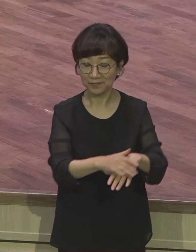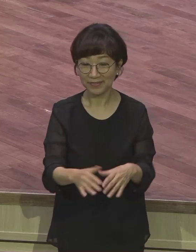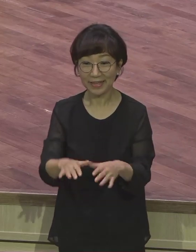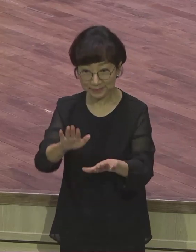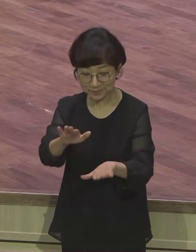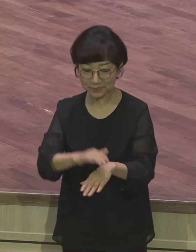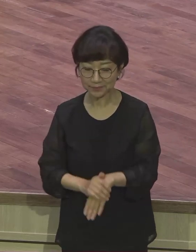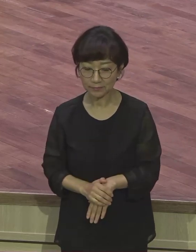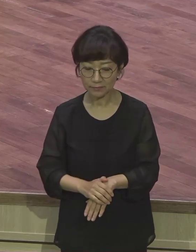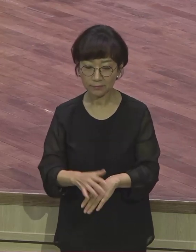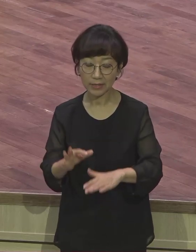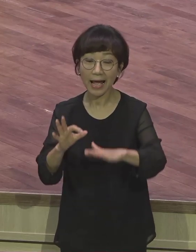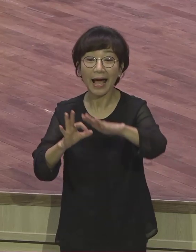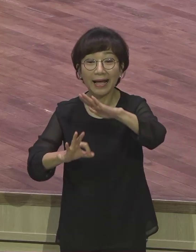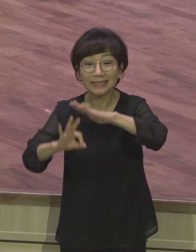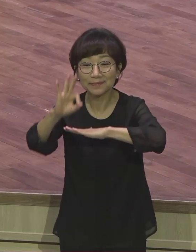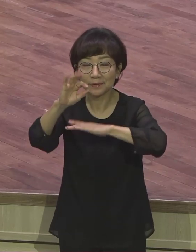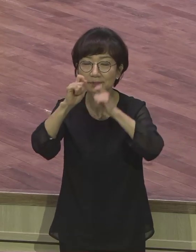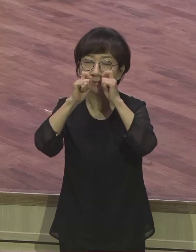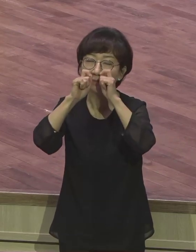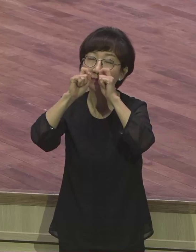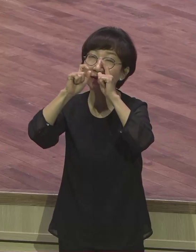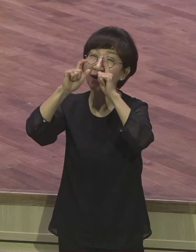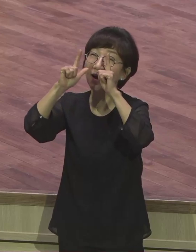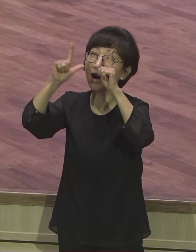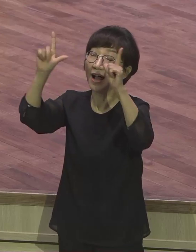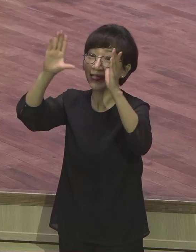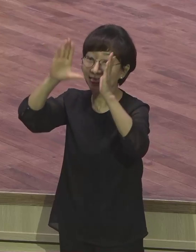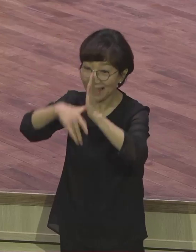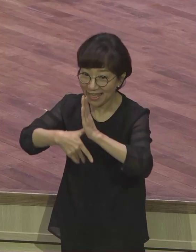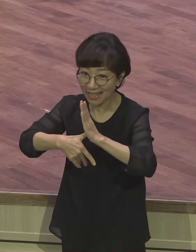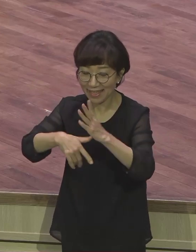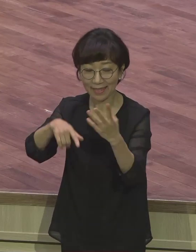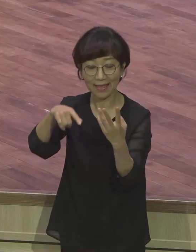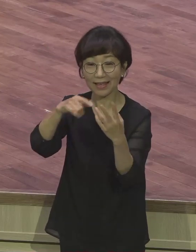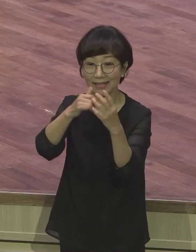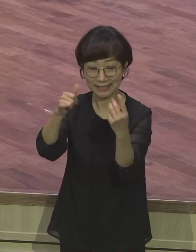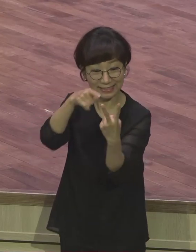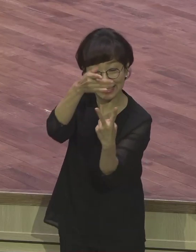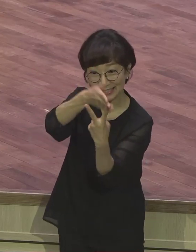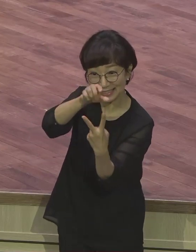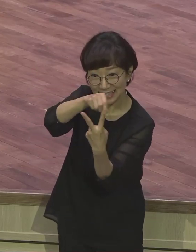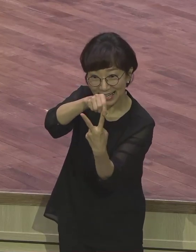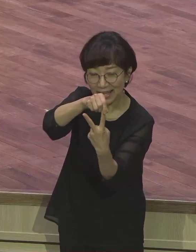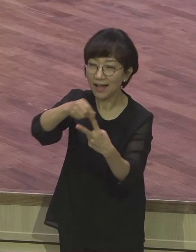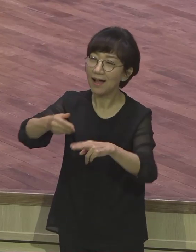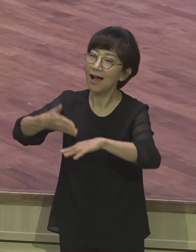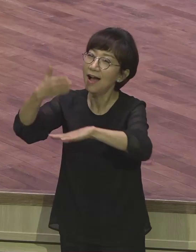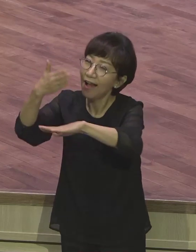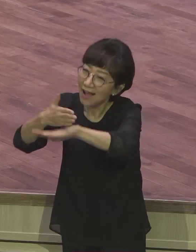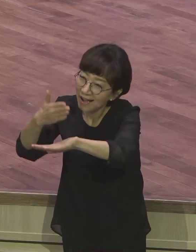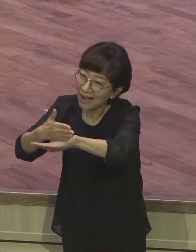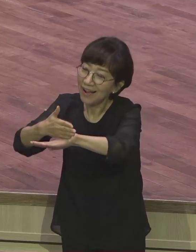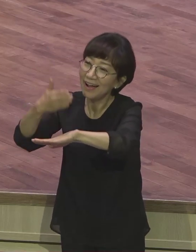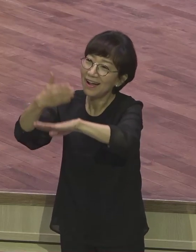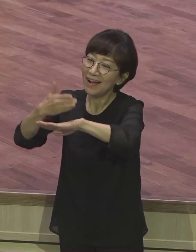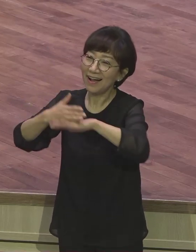아침마다 감사로 눈을 뜨는 사람은 행복의 출발선에서 하루를 시작한다.